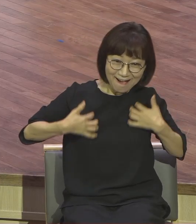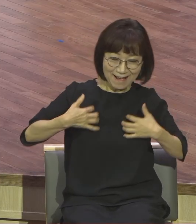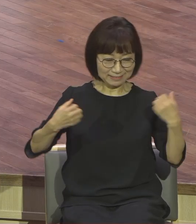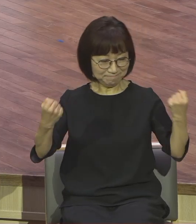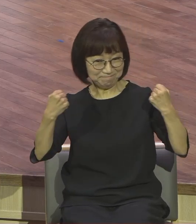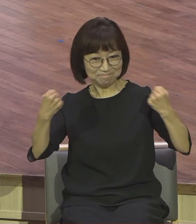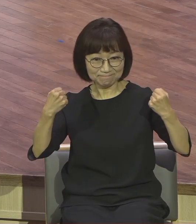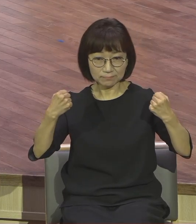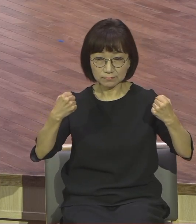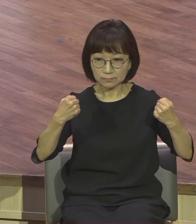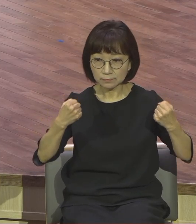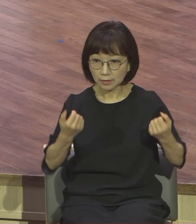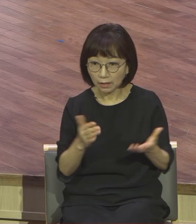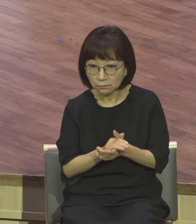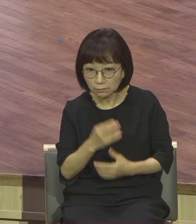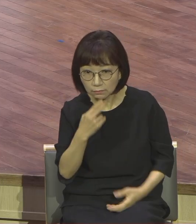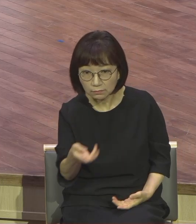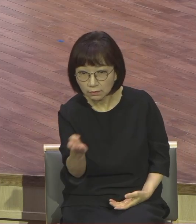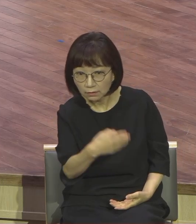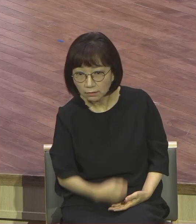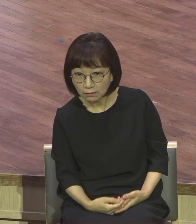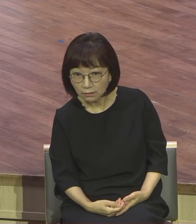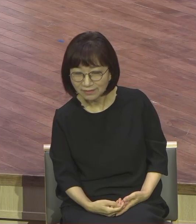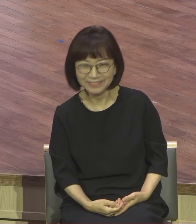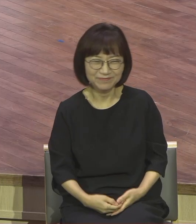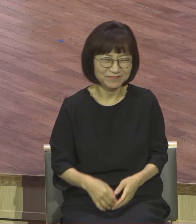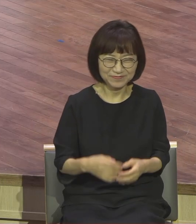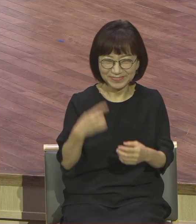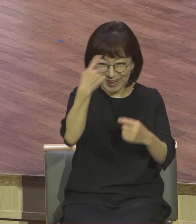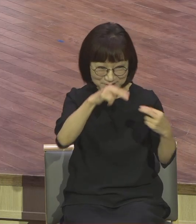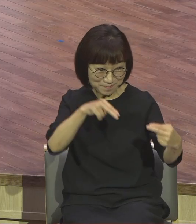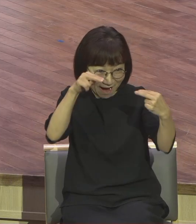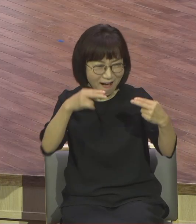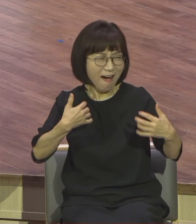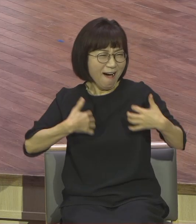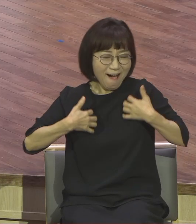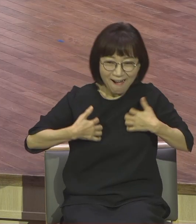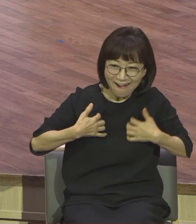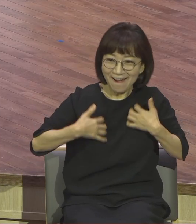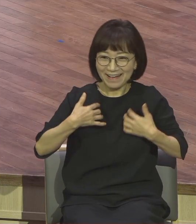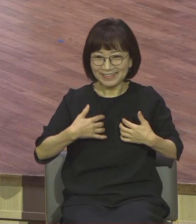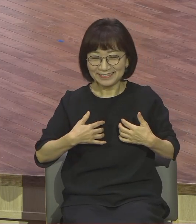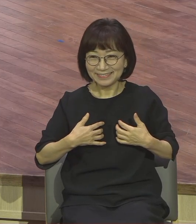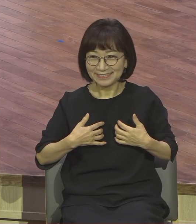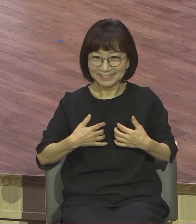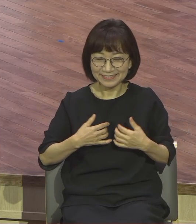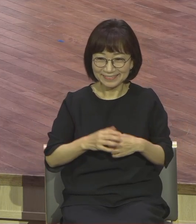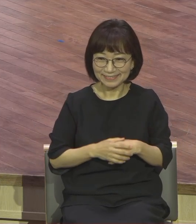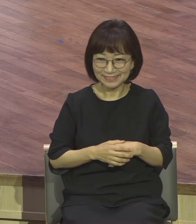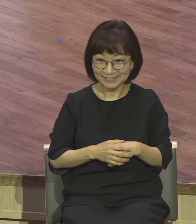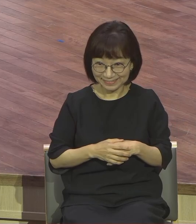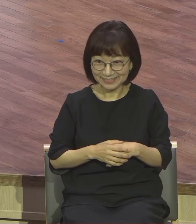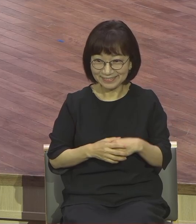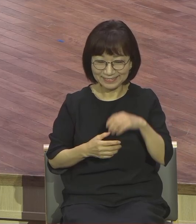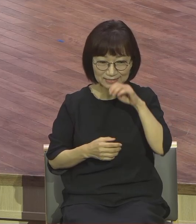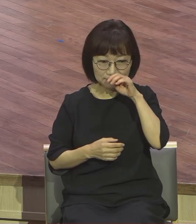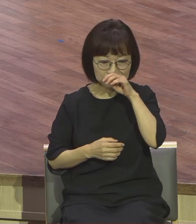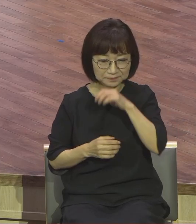넘쳐. 하면 볼 때마다 힘 다 빠져가. 무슨 40일 금세인 것처럼 너랗게 다 썩어가는 그런